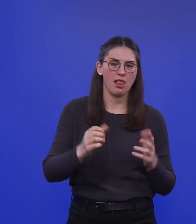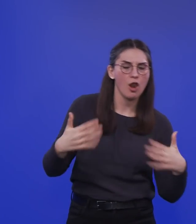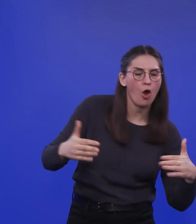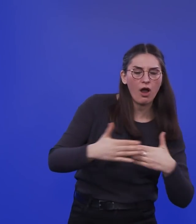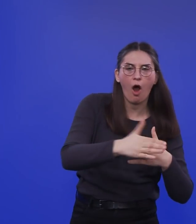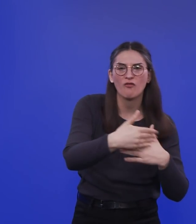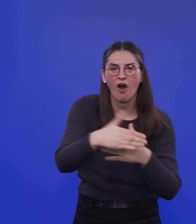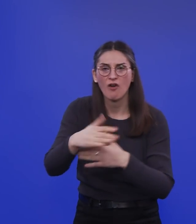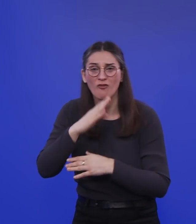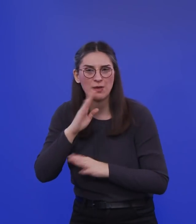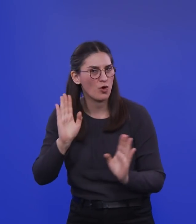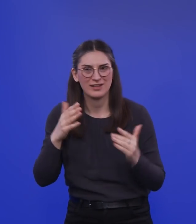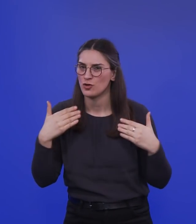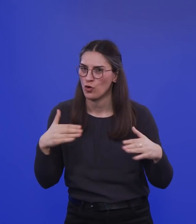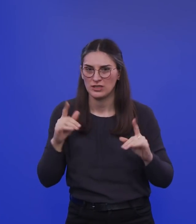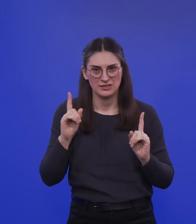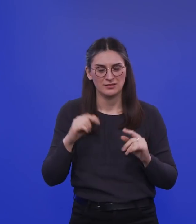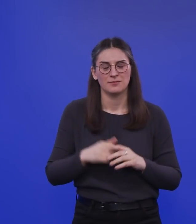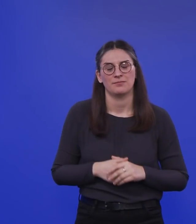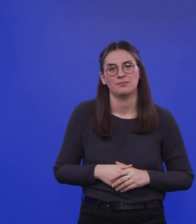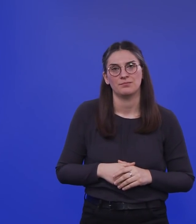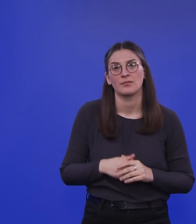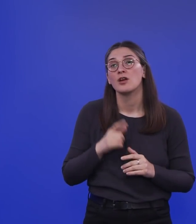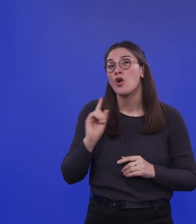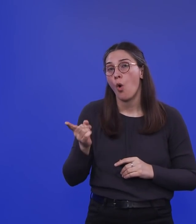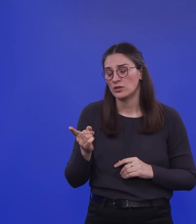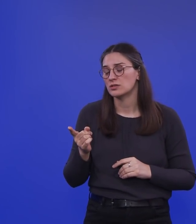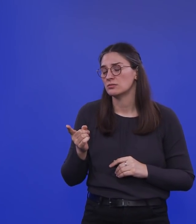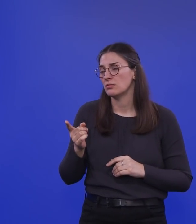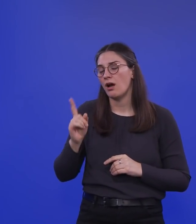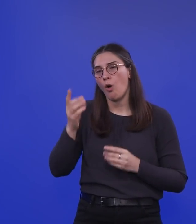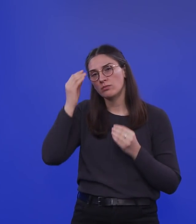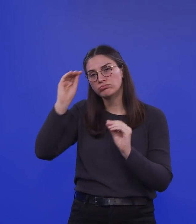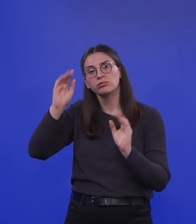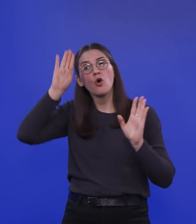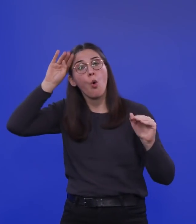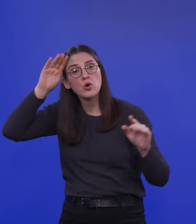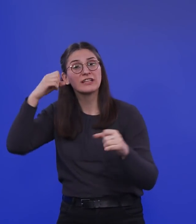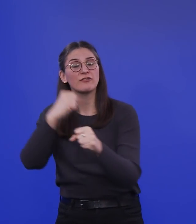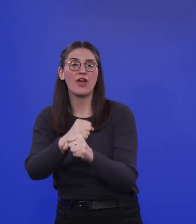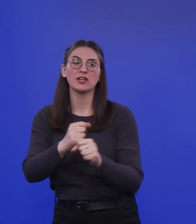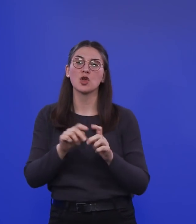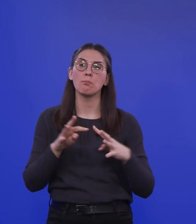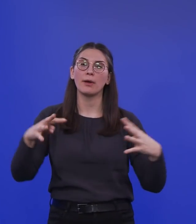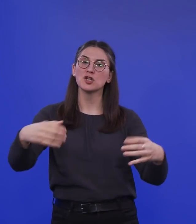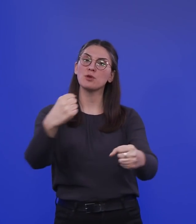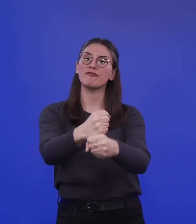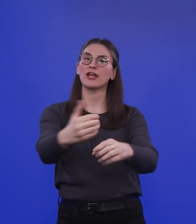Februar. Man hört zum Teil auch schon Vorsicht vor der Vorstellung, dass nach Ostern eben die Pandemie beendet ist. Und alles